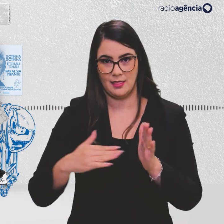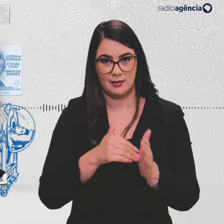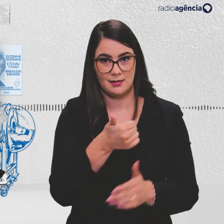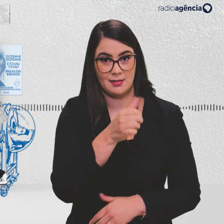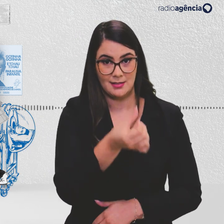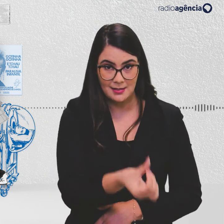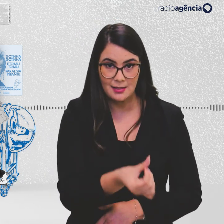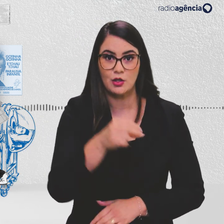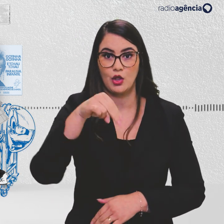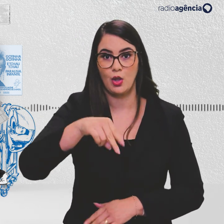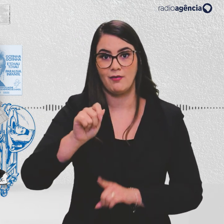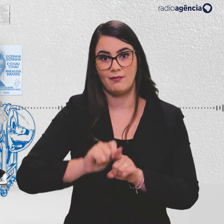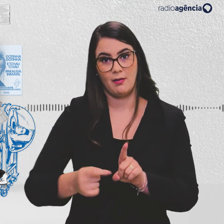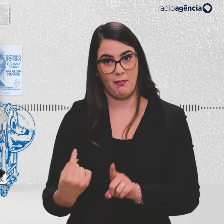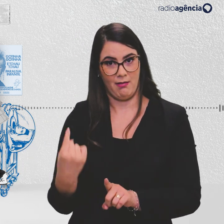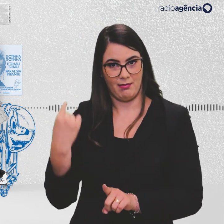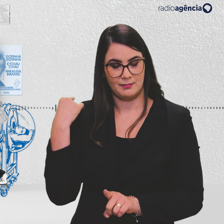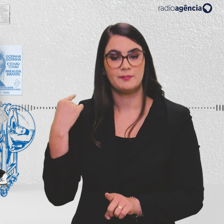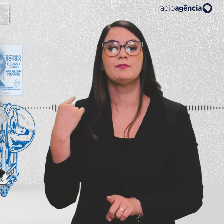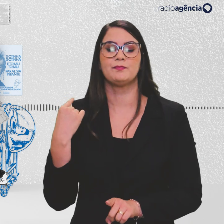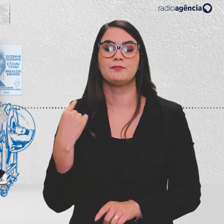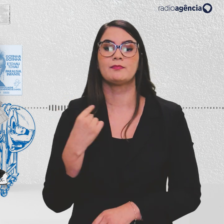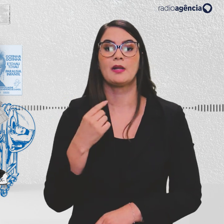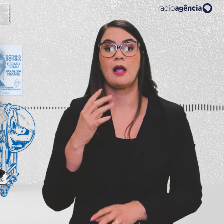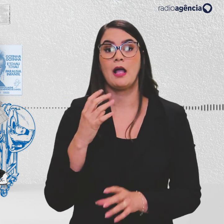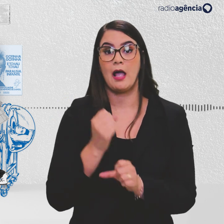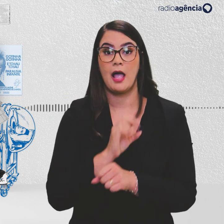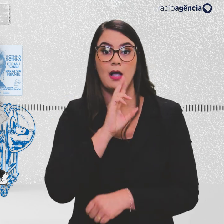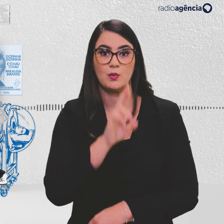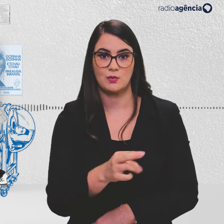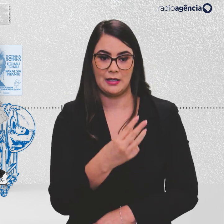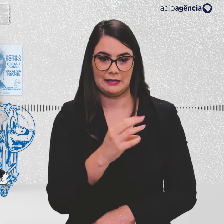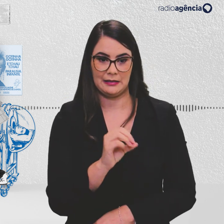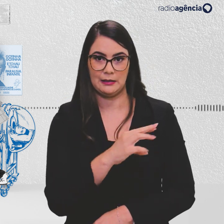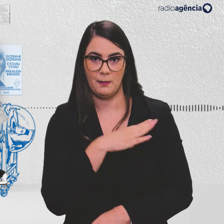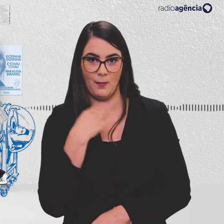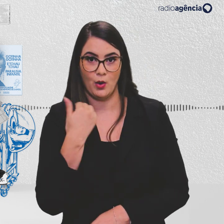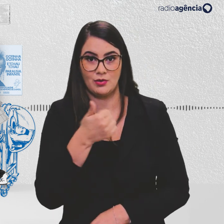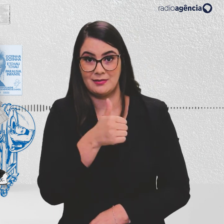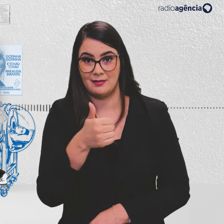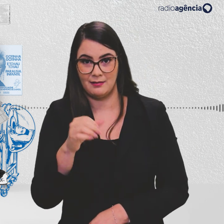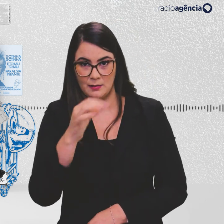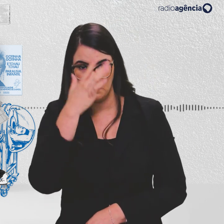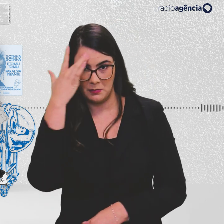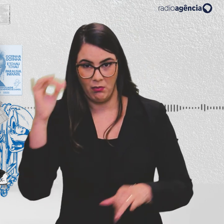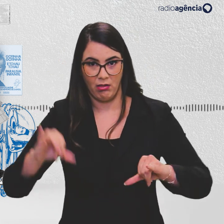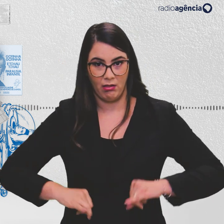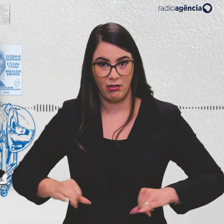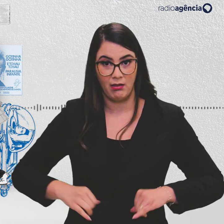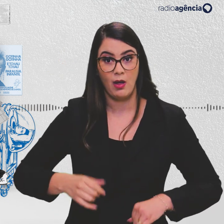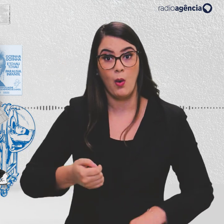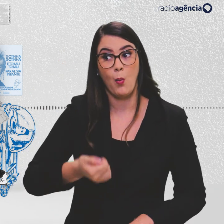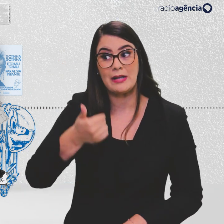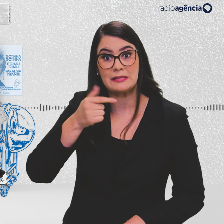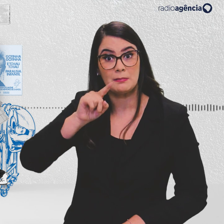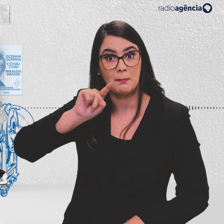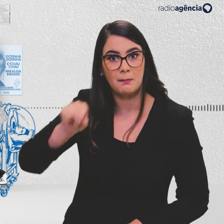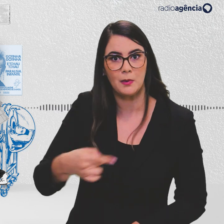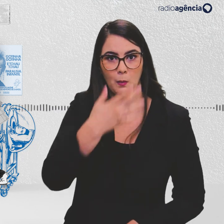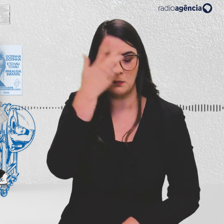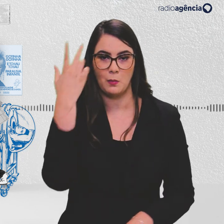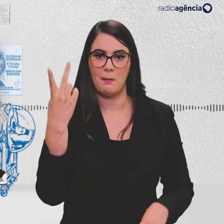novembro daquele ano, com um saldo de 30 mortos, 110 feridos e quase mil presos.